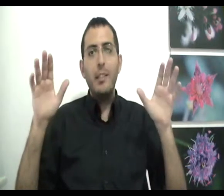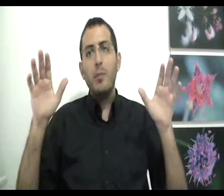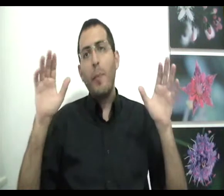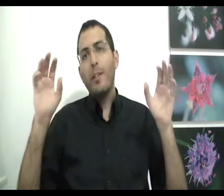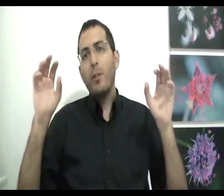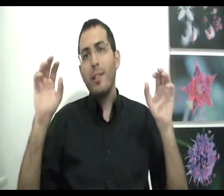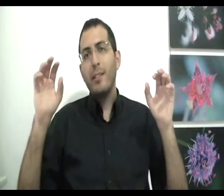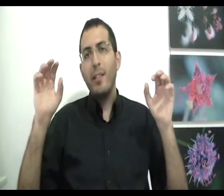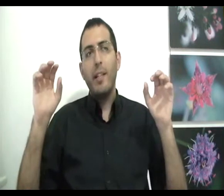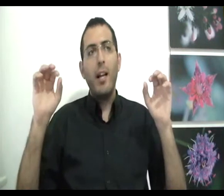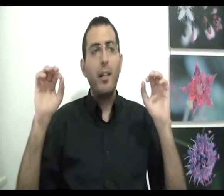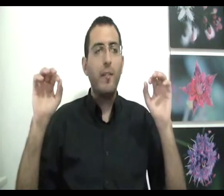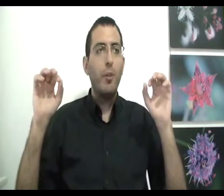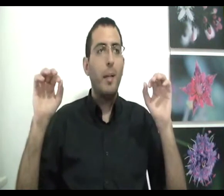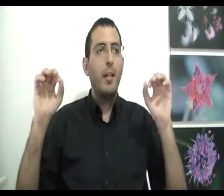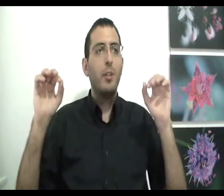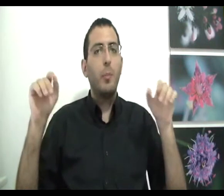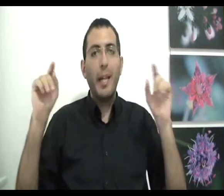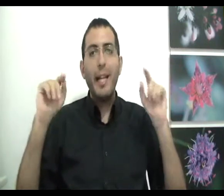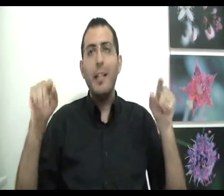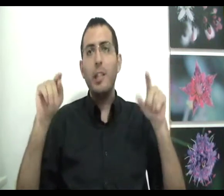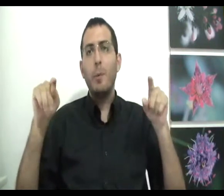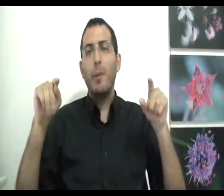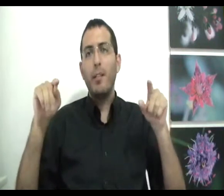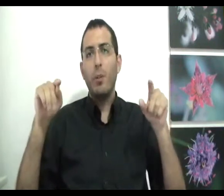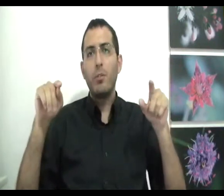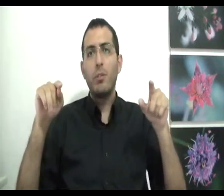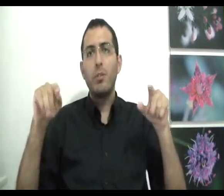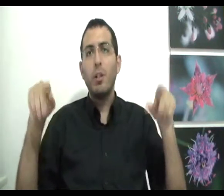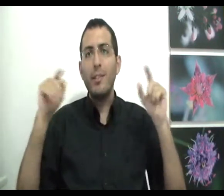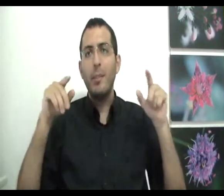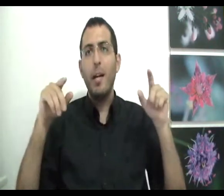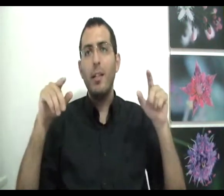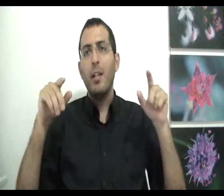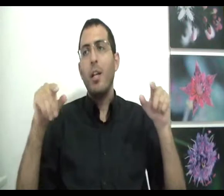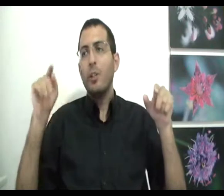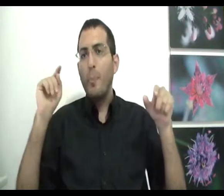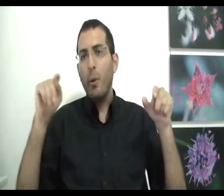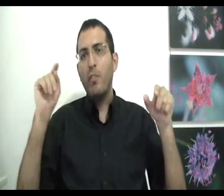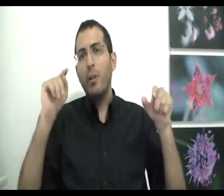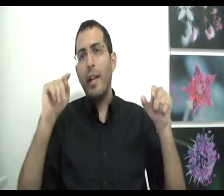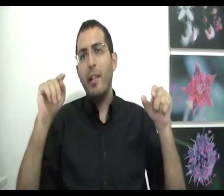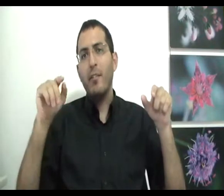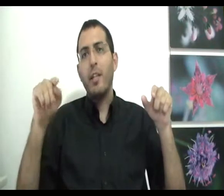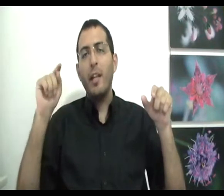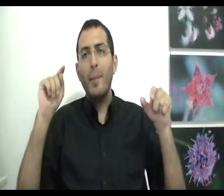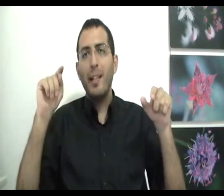שיש פה פרדוקס רציני ואני רק אקטים ואומר שבגלל שיש פה פרדוקס זאת הסיבה שפה קבור הכלב כי אם אתה